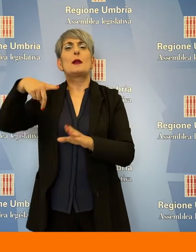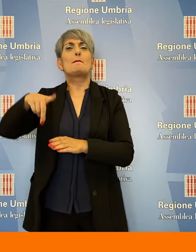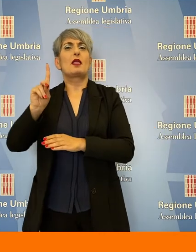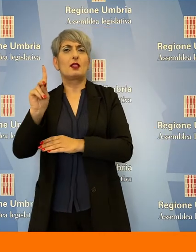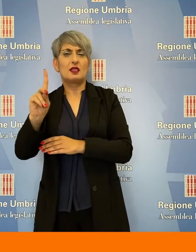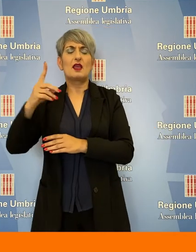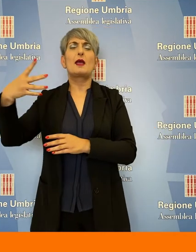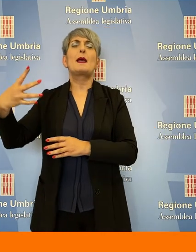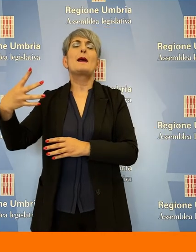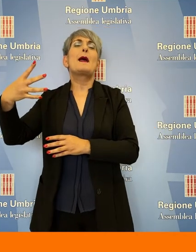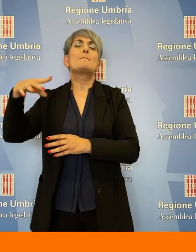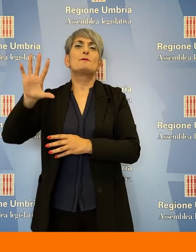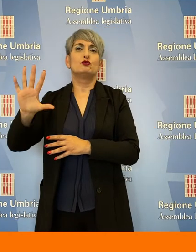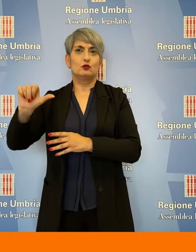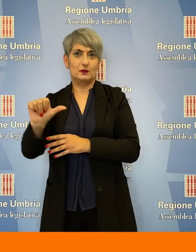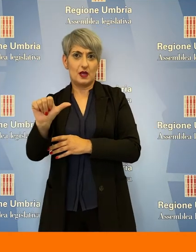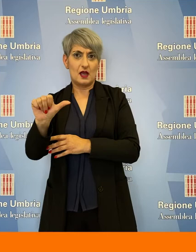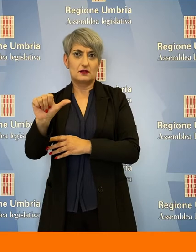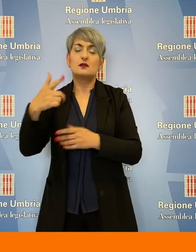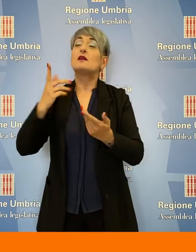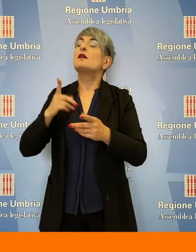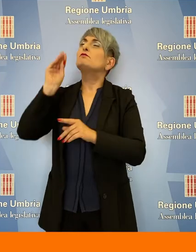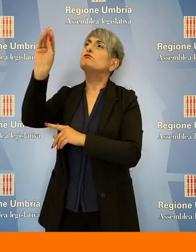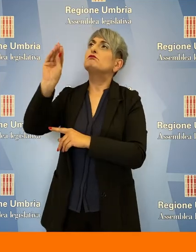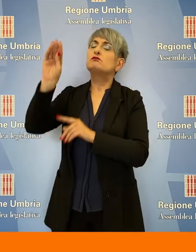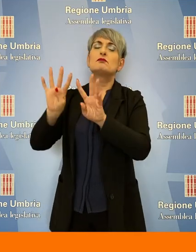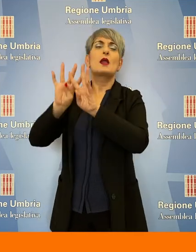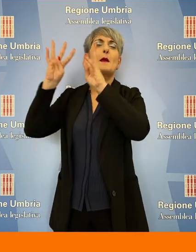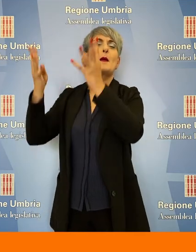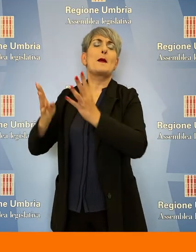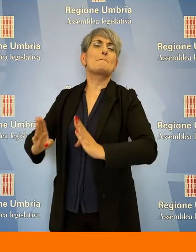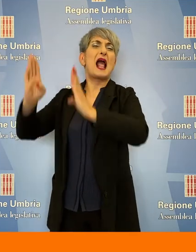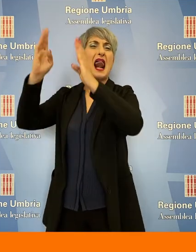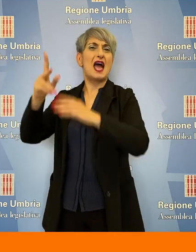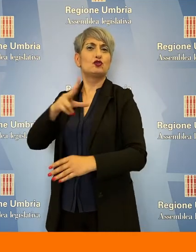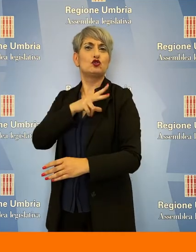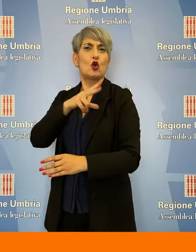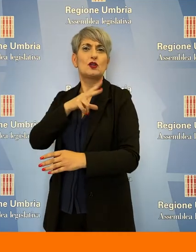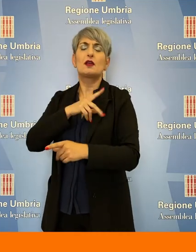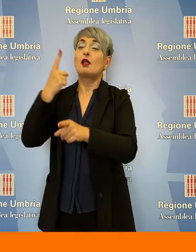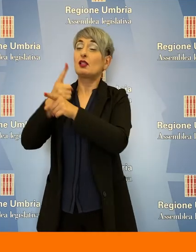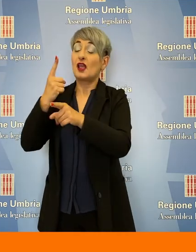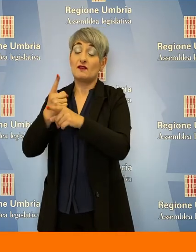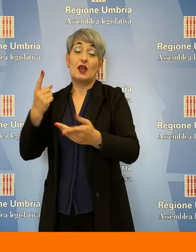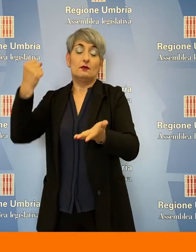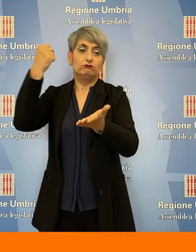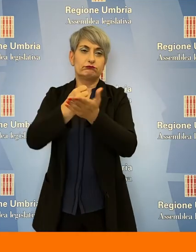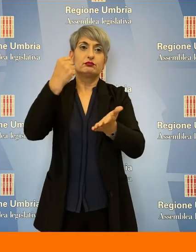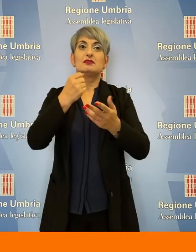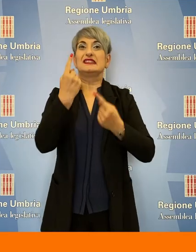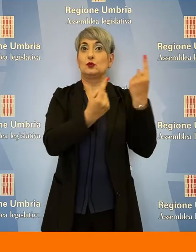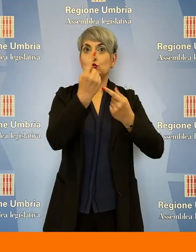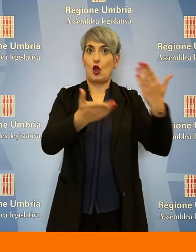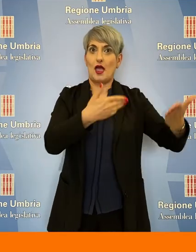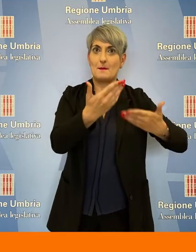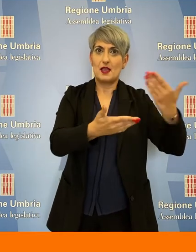All'esecutivo di Palazzo Donini si chiede di intervenire, oltre che per dichiarare lo stato di emergenza per i territori colpiti dai recenti eventi